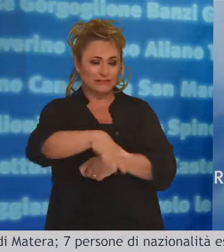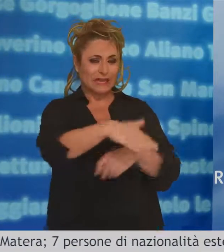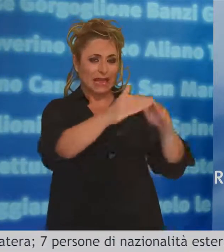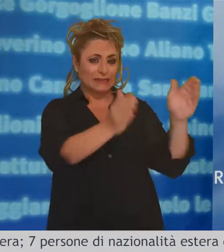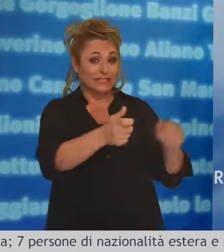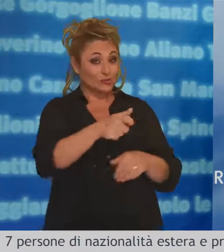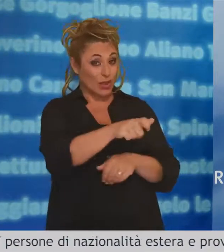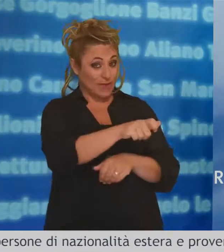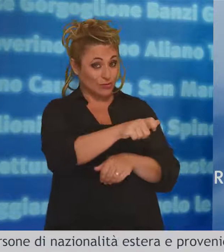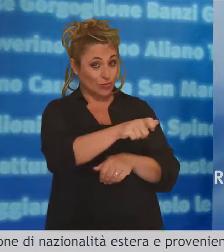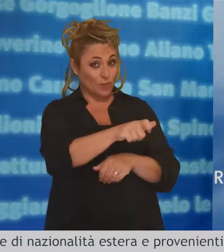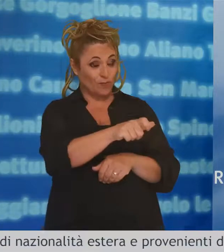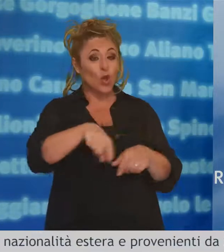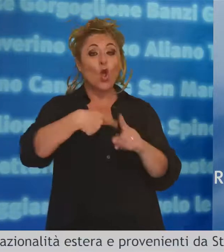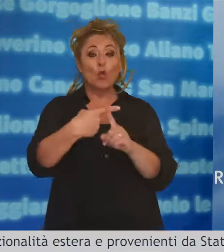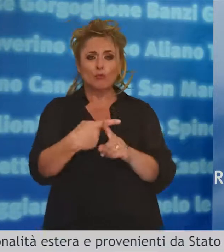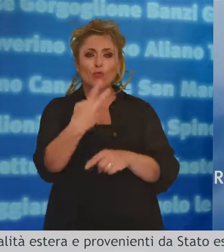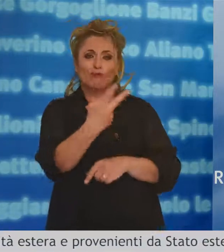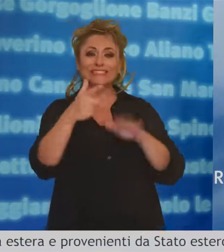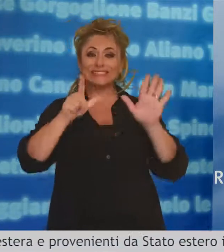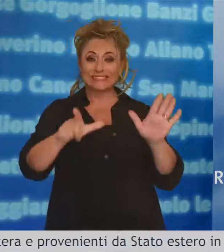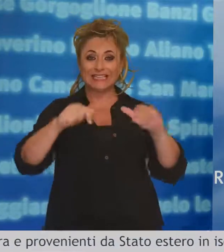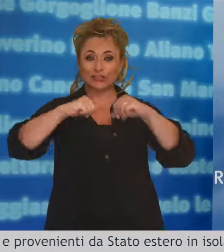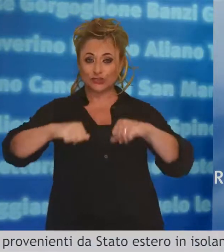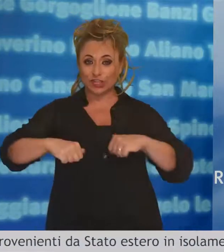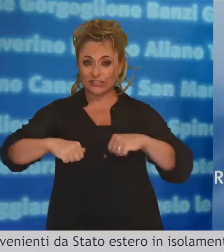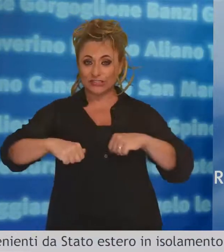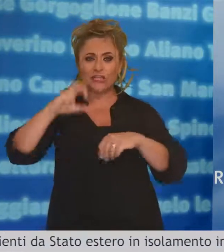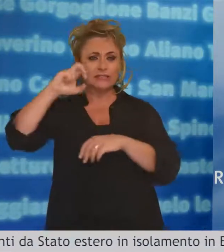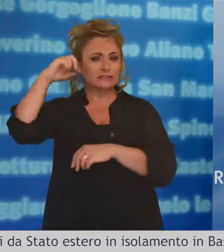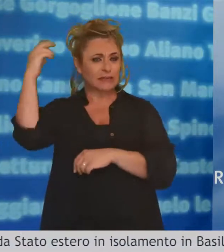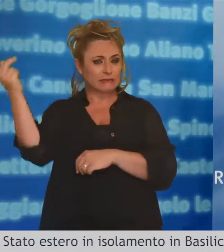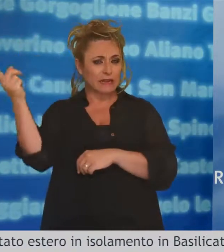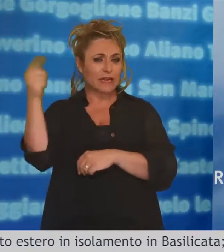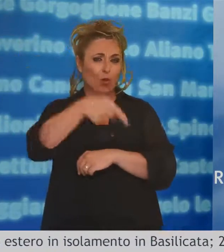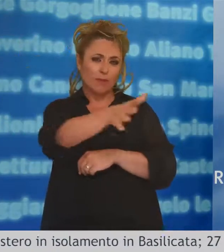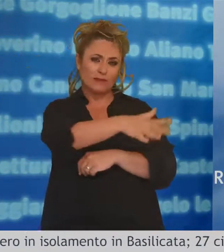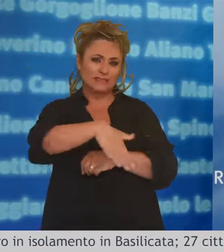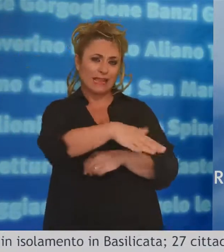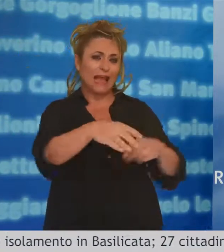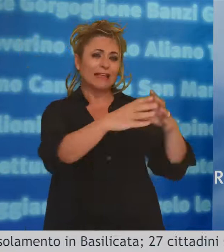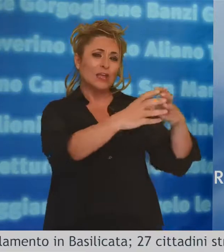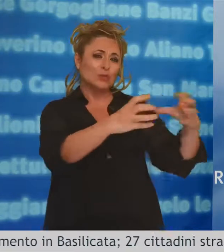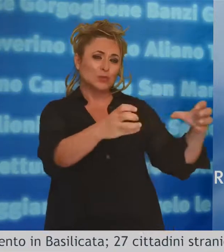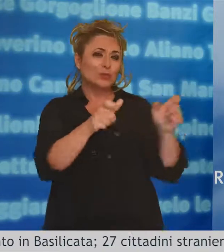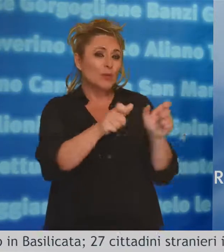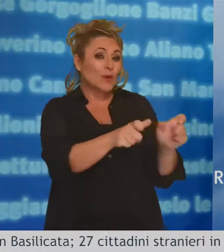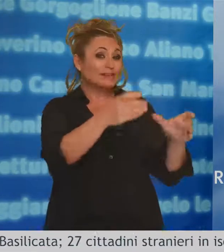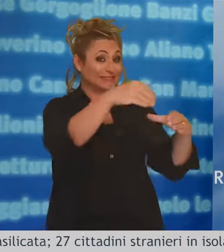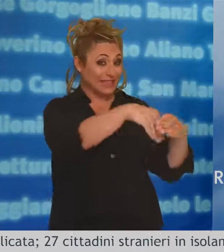Basilicata, 27 cittadini stranieri in isolamento in Basilicata in una struttura dedicata,